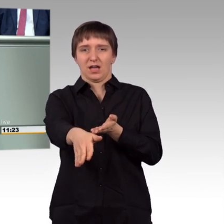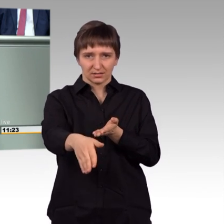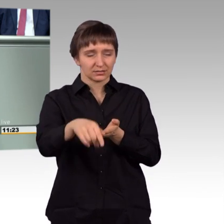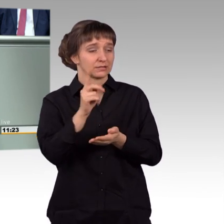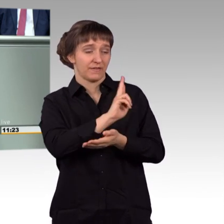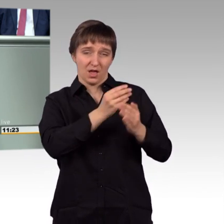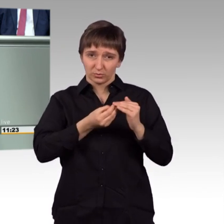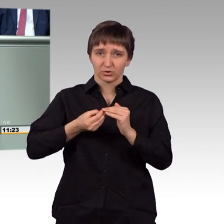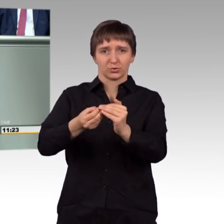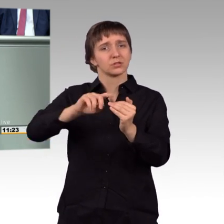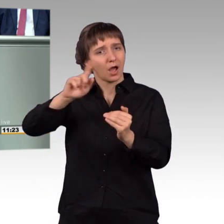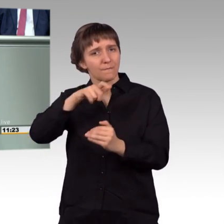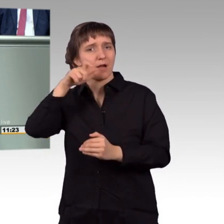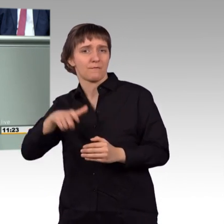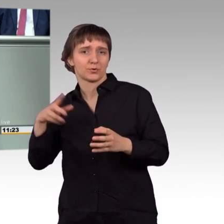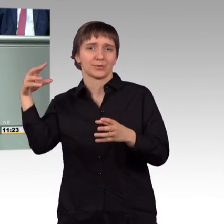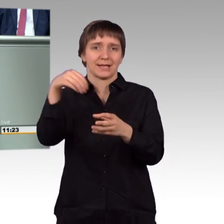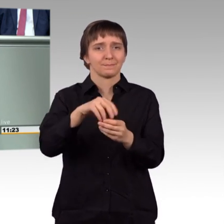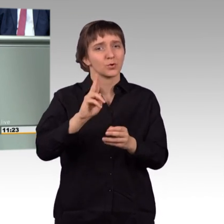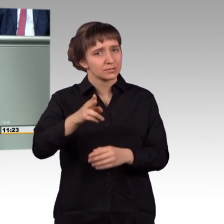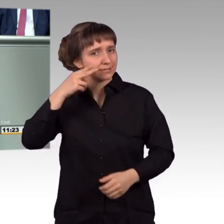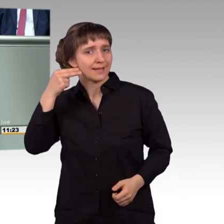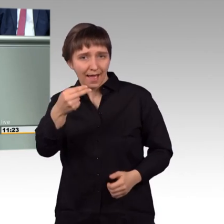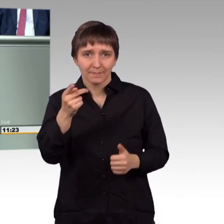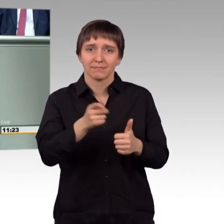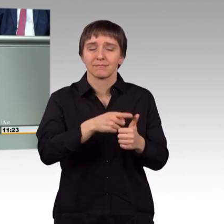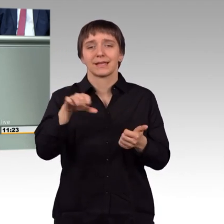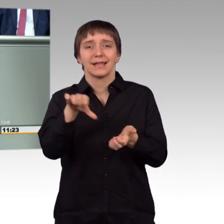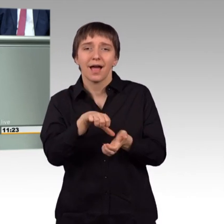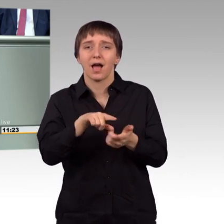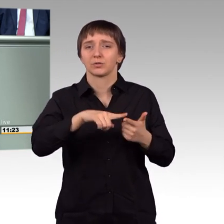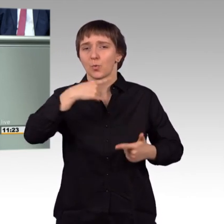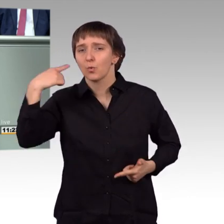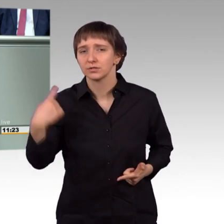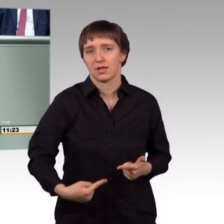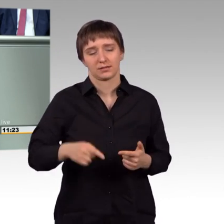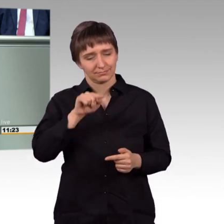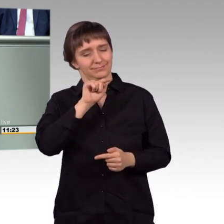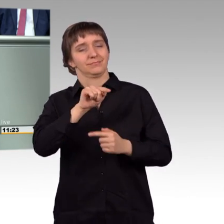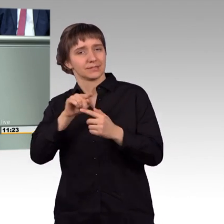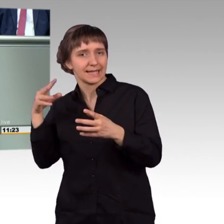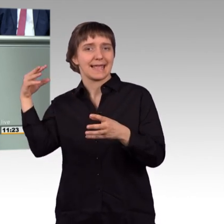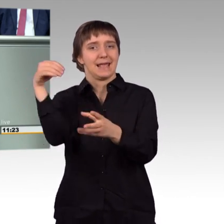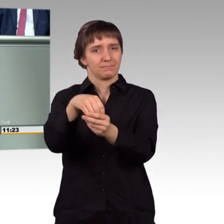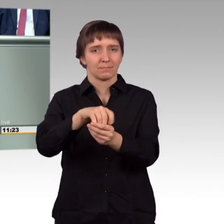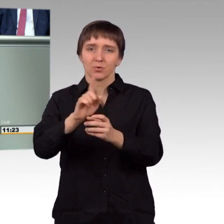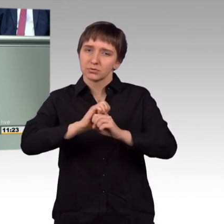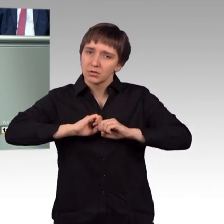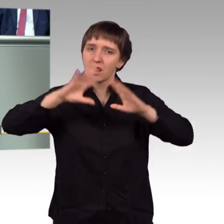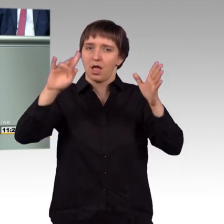hier namentlich sowohl den Iran, aber auch Russland nennen. Ich glaube, das gehört auf den Tisch auch unserer bilateralen Gespräche.